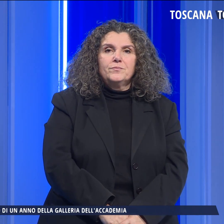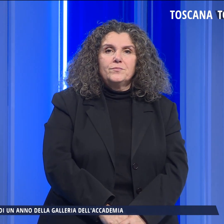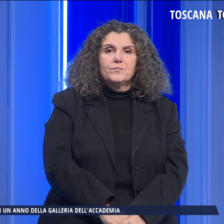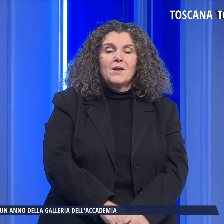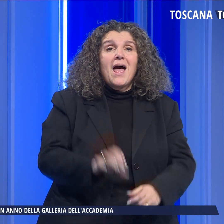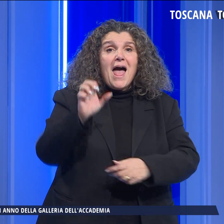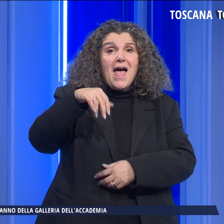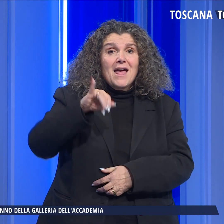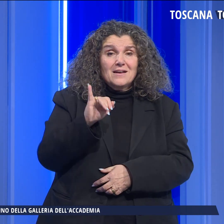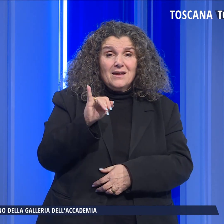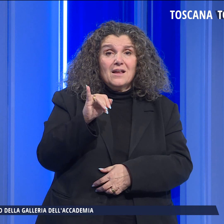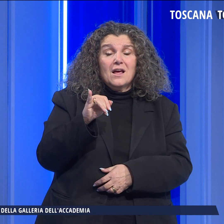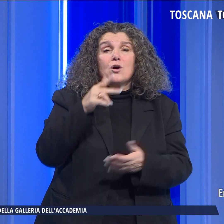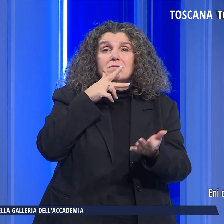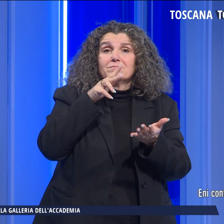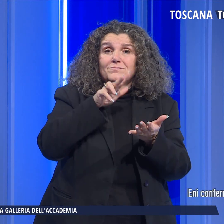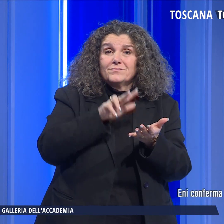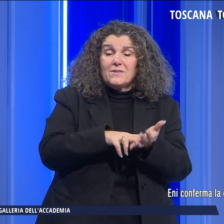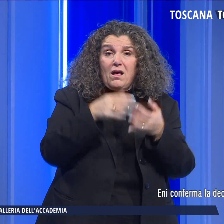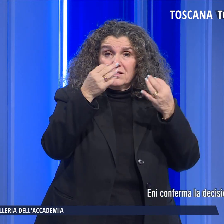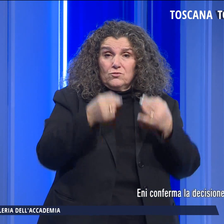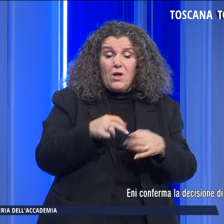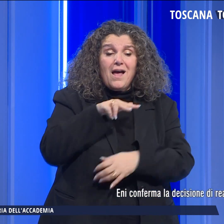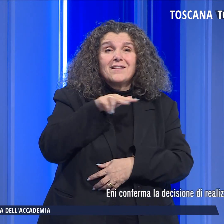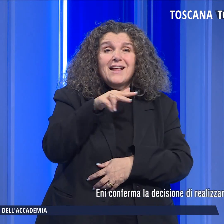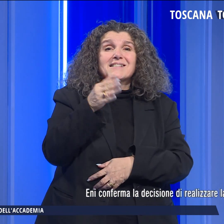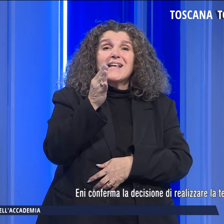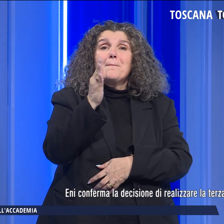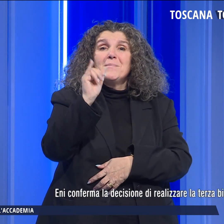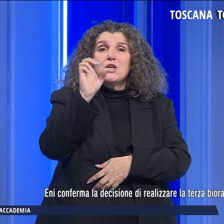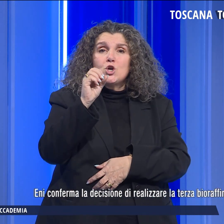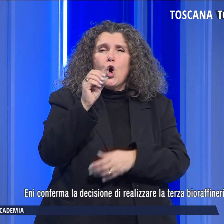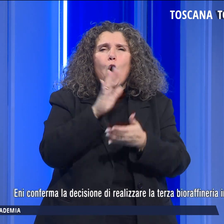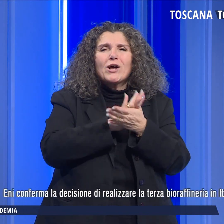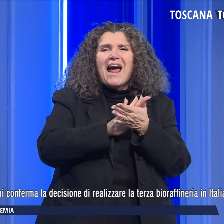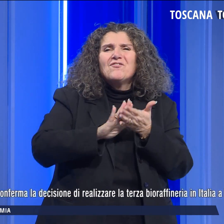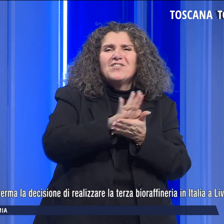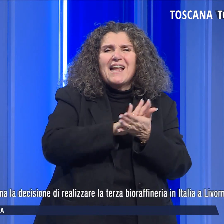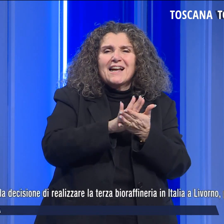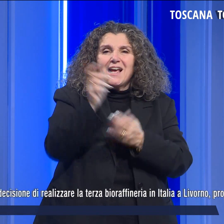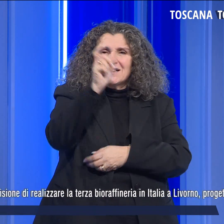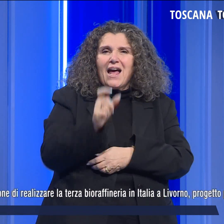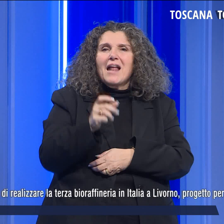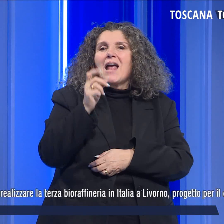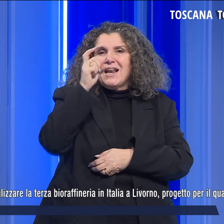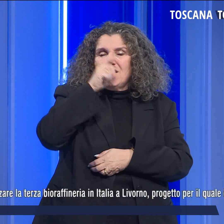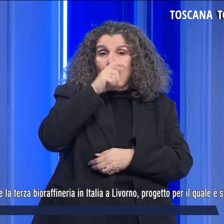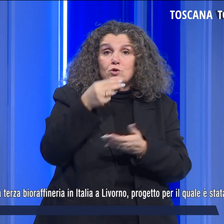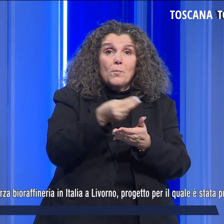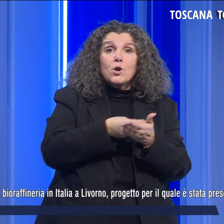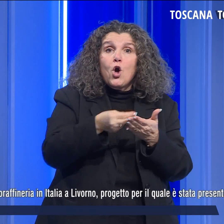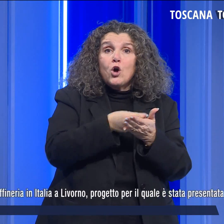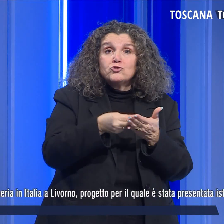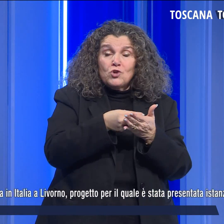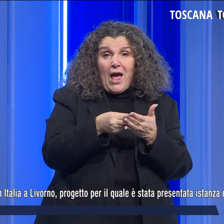Eni conferma la decisione di realizzare la terza bioraffineria in Italia a Livorno, progetto per il quale